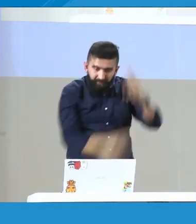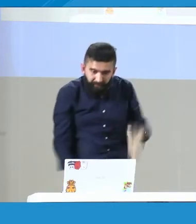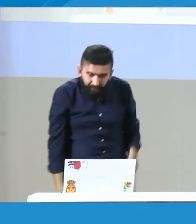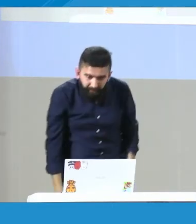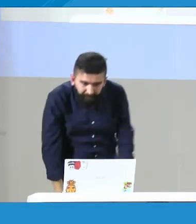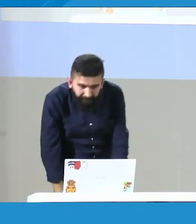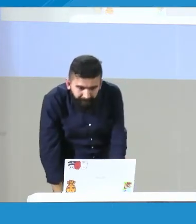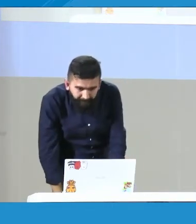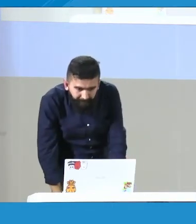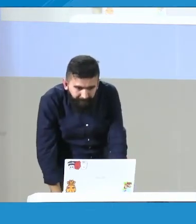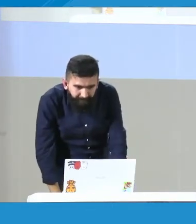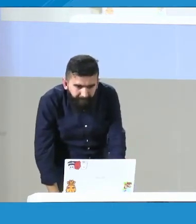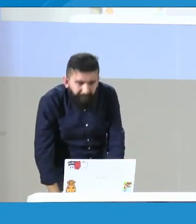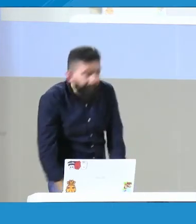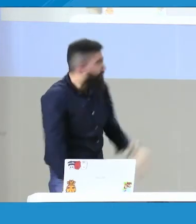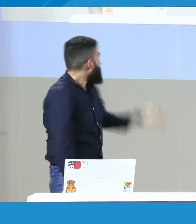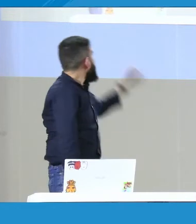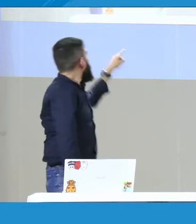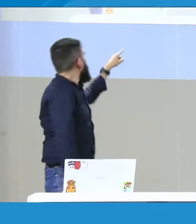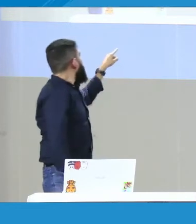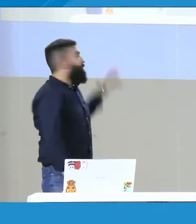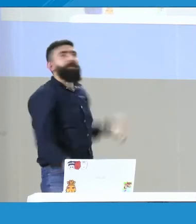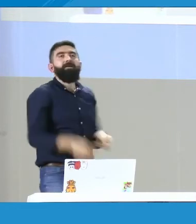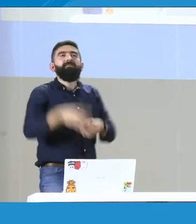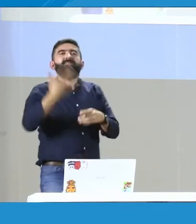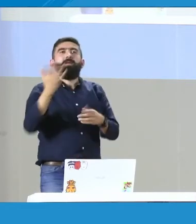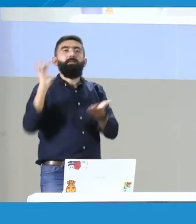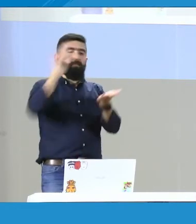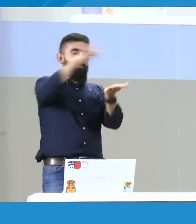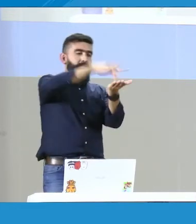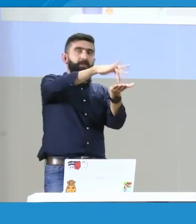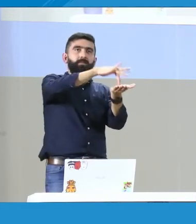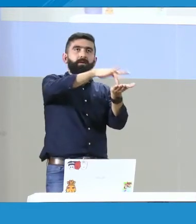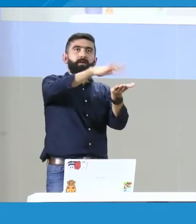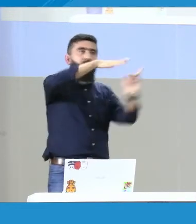importante recopilarlo en la tercera línea de investigación. Vamos con la cuarta línea de investigación.